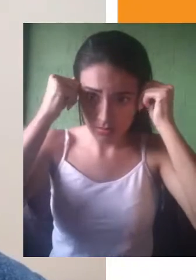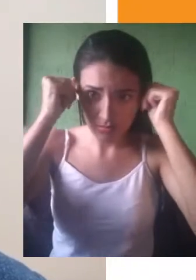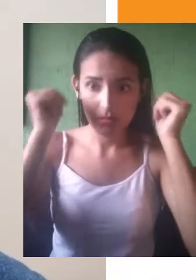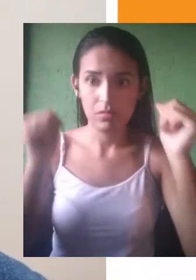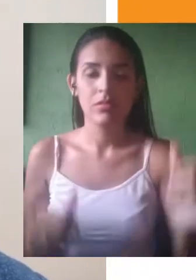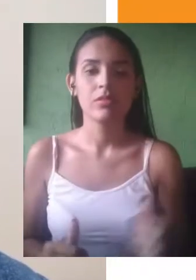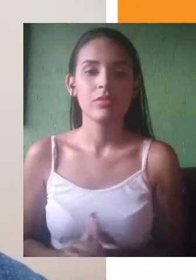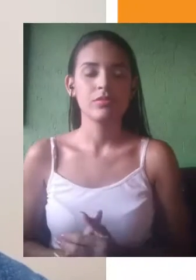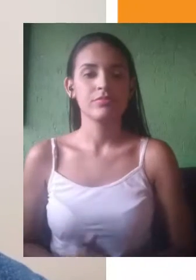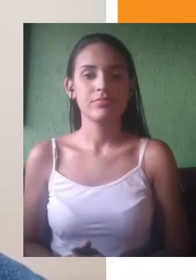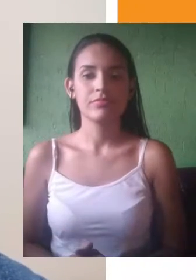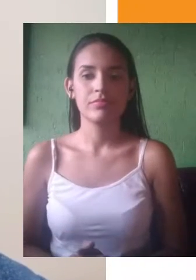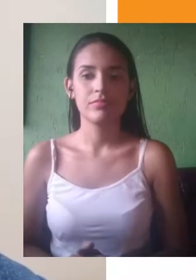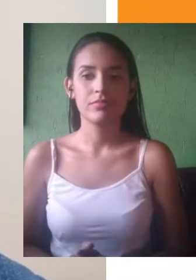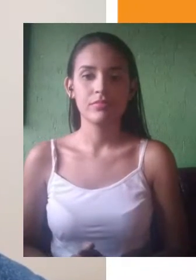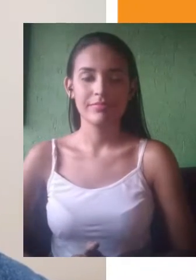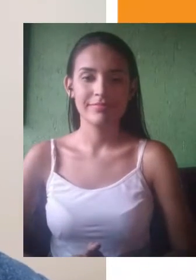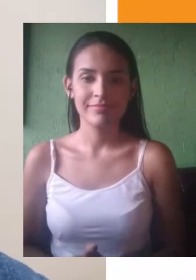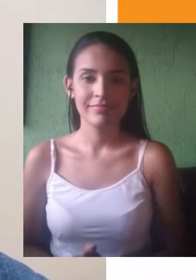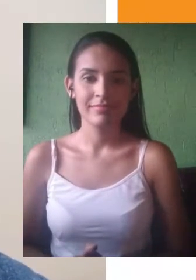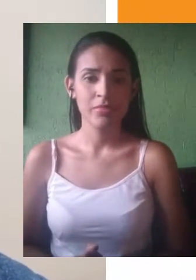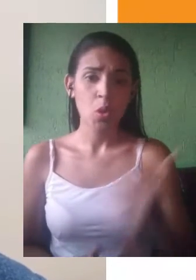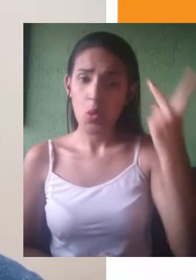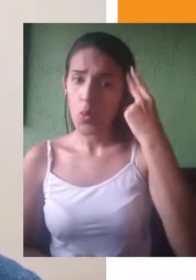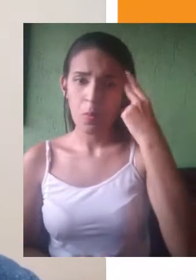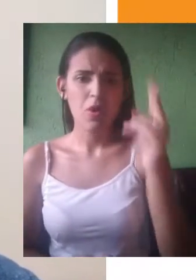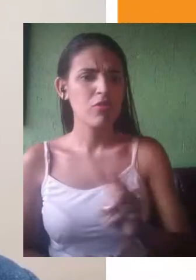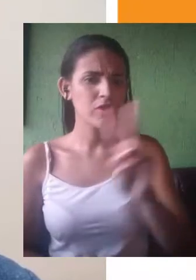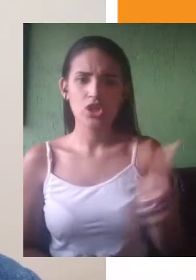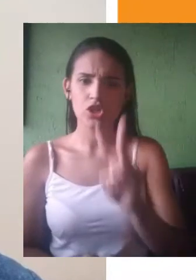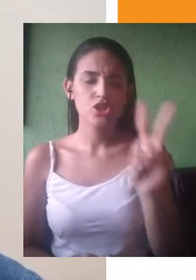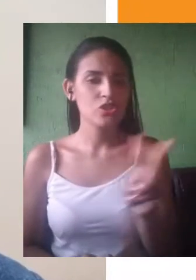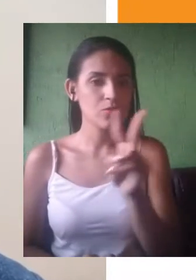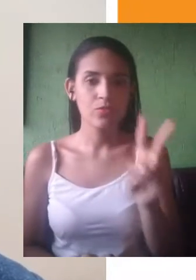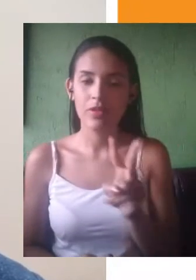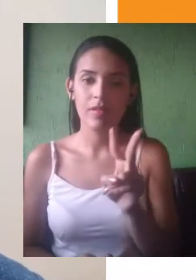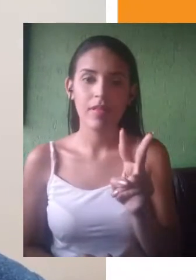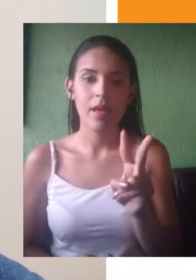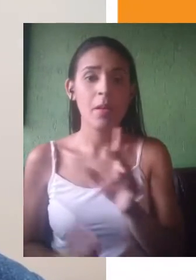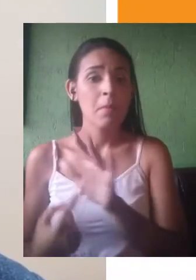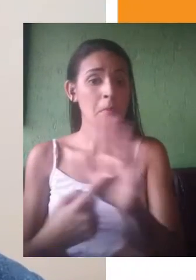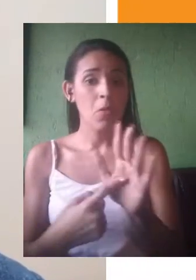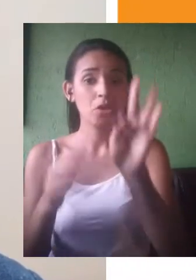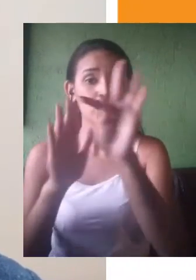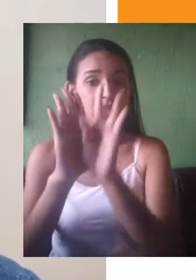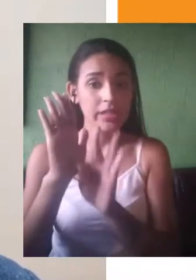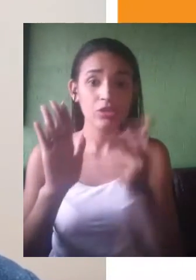trazem uma coletânea de textos para servirem de motivação, para nos ajudar a ter ideias sobre o que escrever.